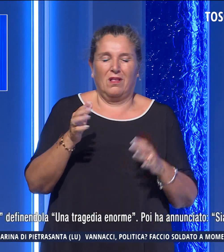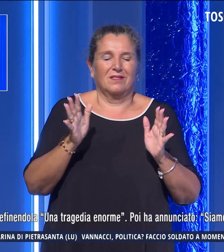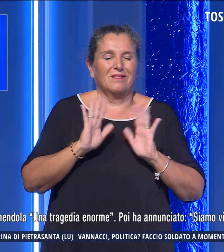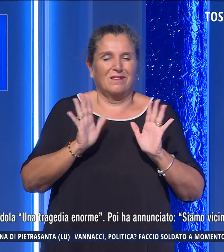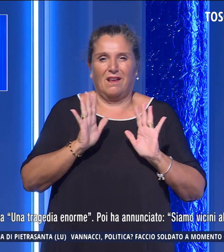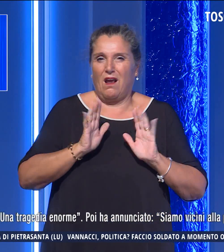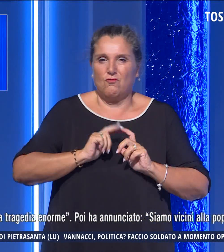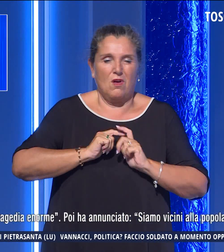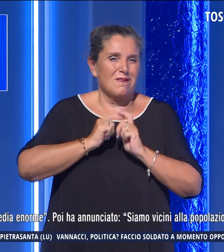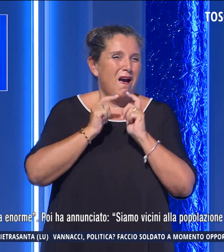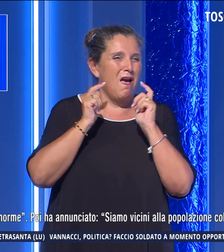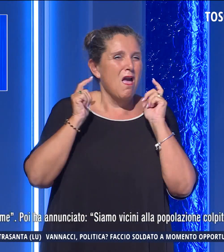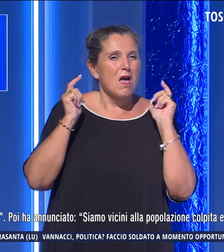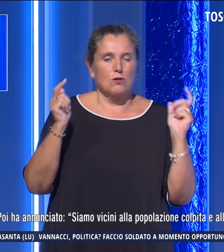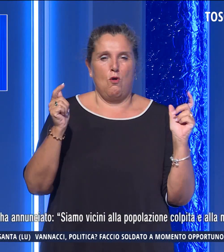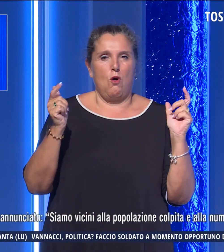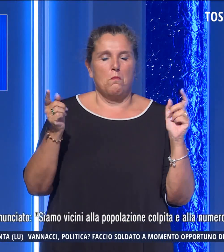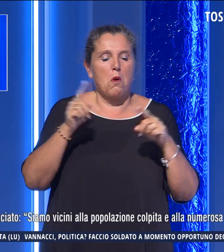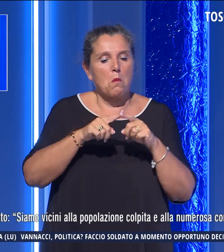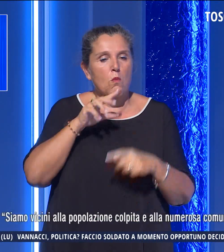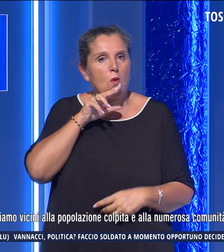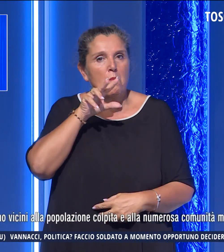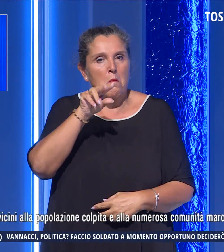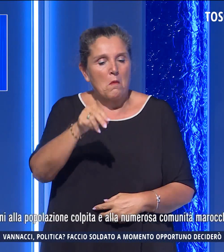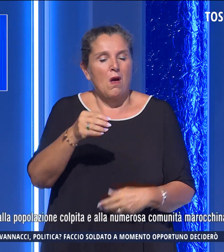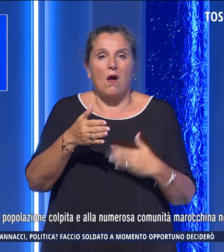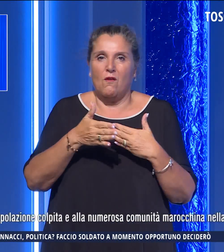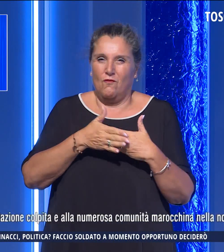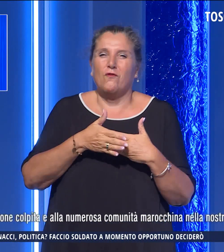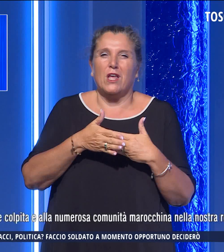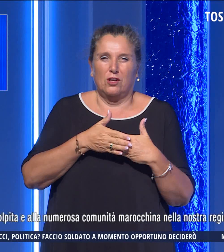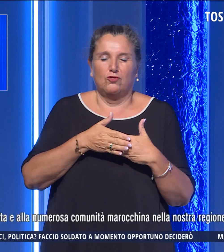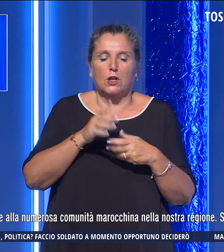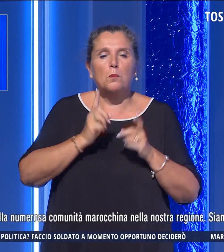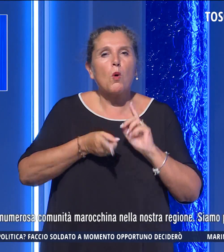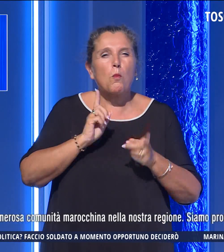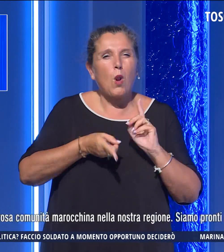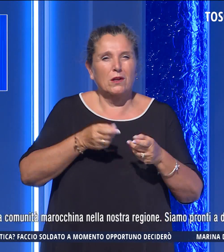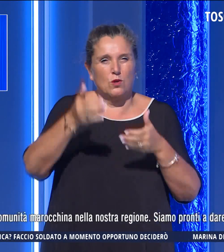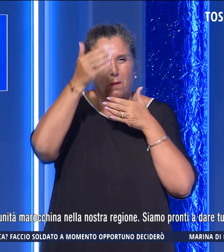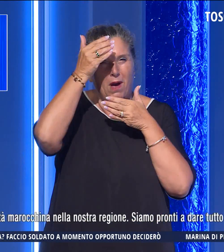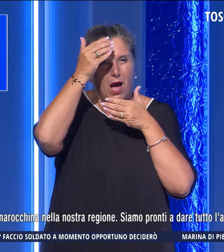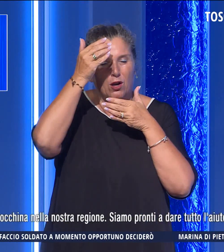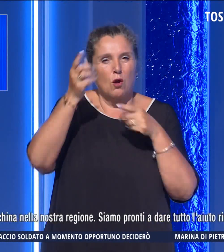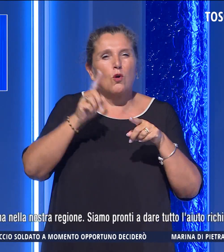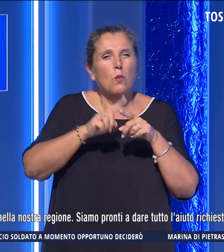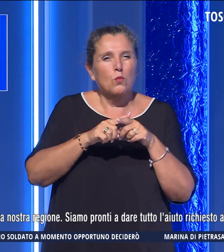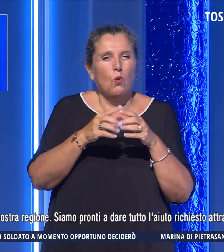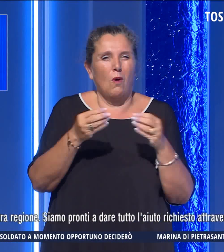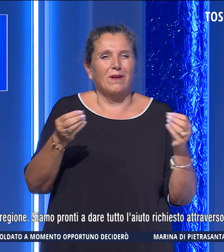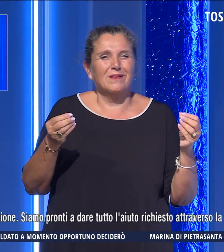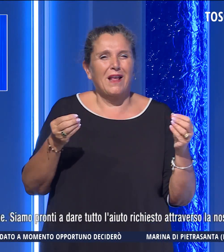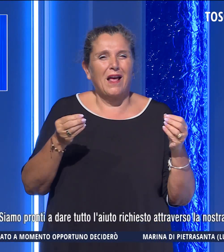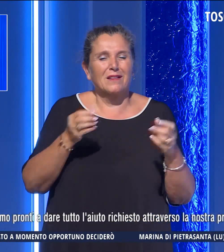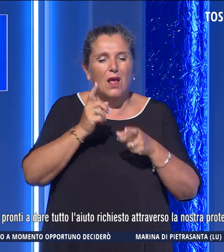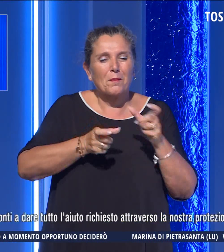enorme. Poi ha annunciato siamo vicini alla popolazione colpita e alla numerosa comunità